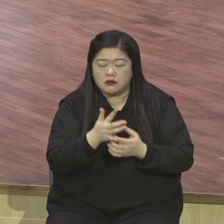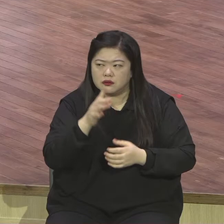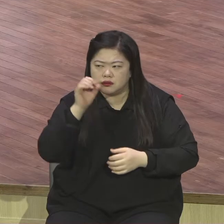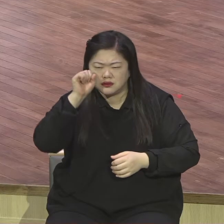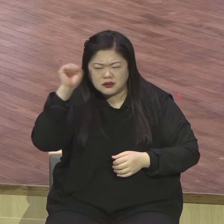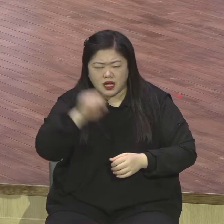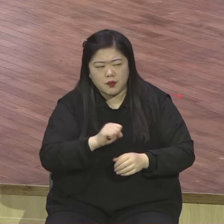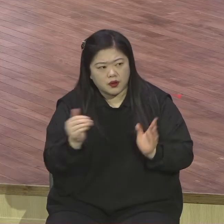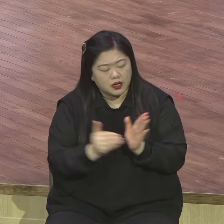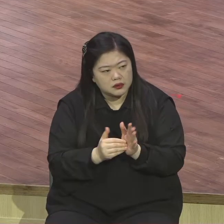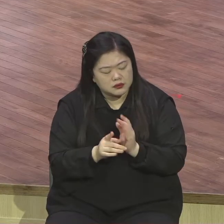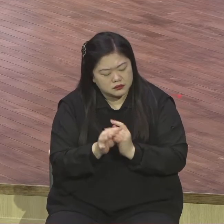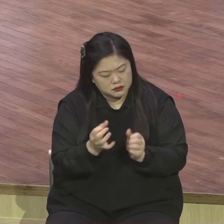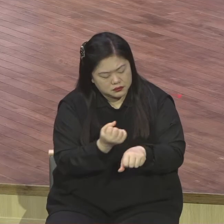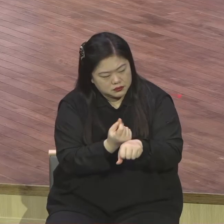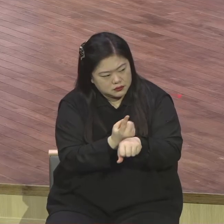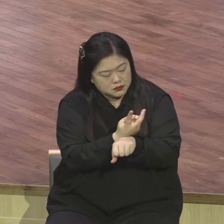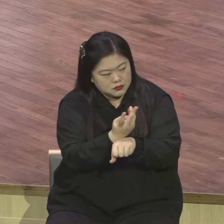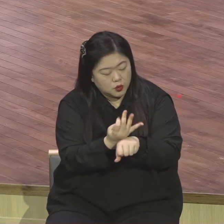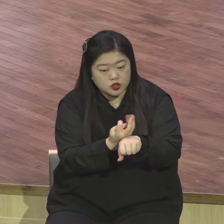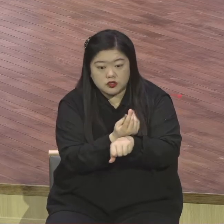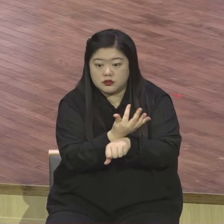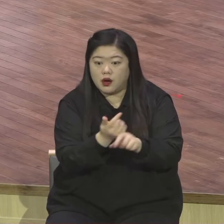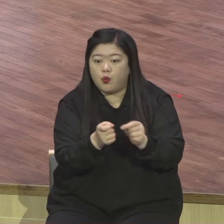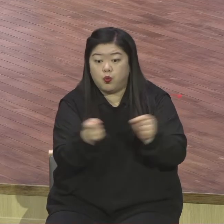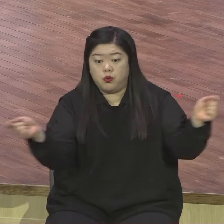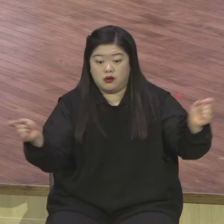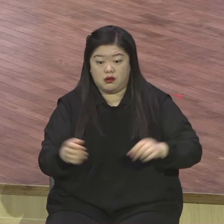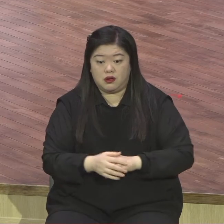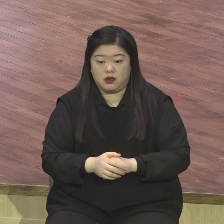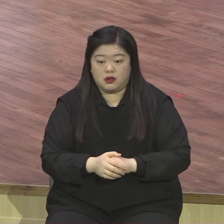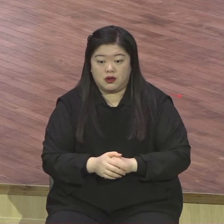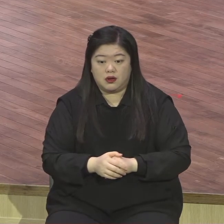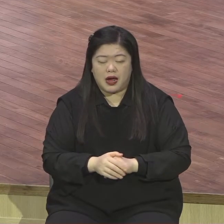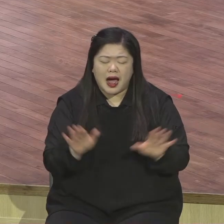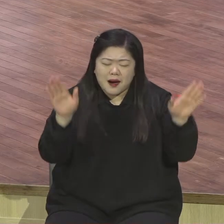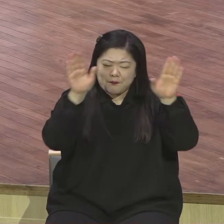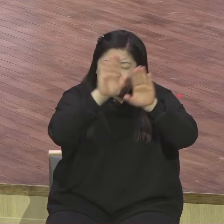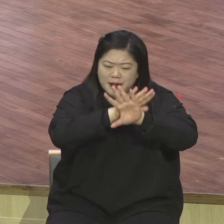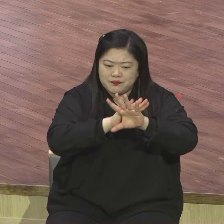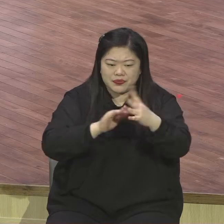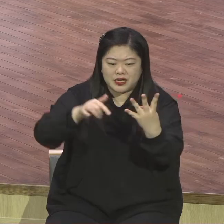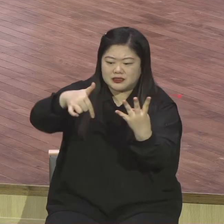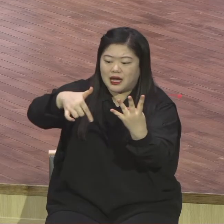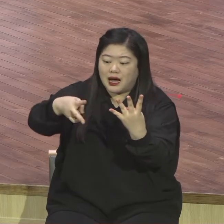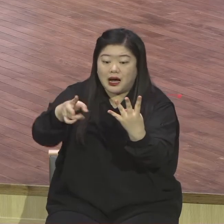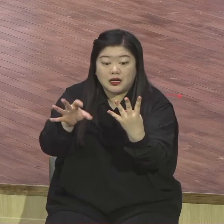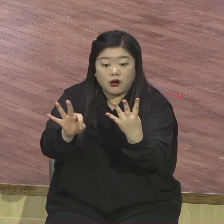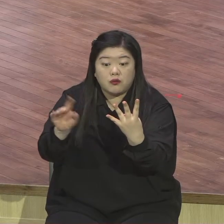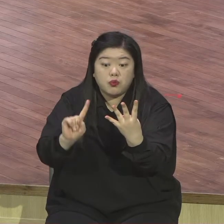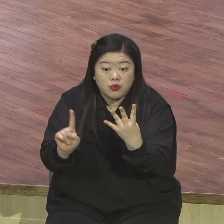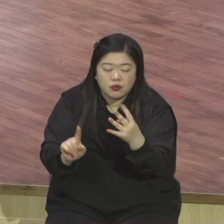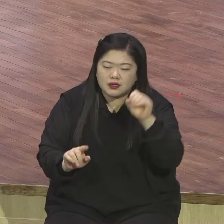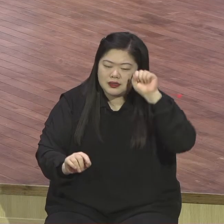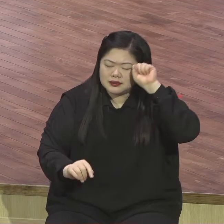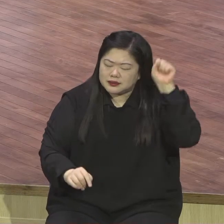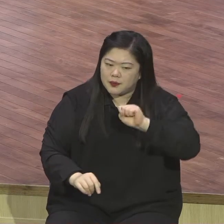고난당했어요. 그럼 밤사경은 몇 시냐 새벽 3시부터 6시까지 말합니다. 새벽